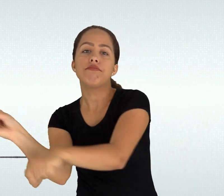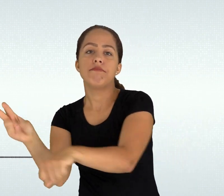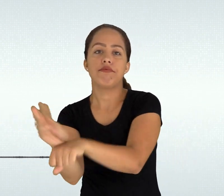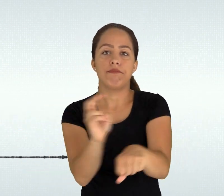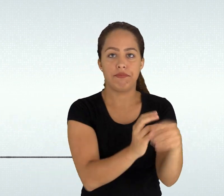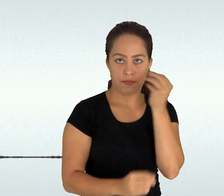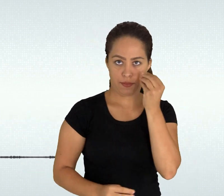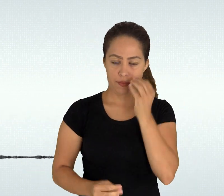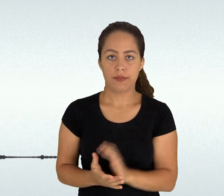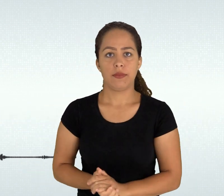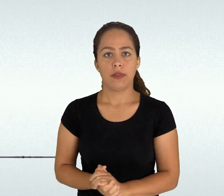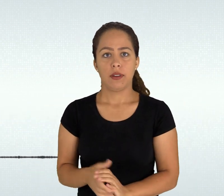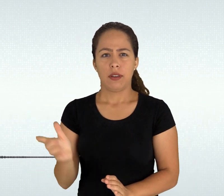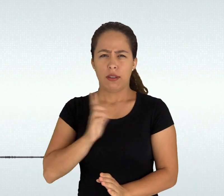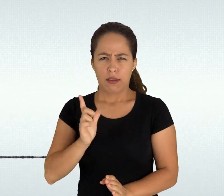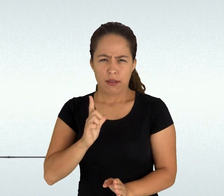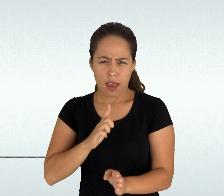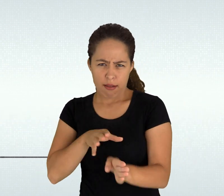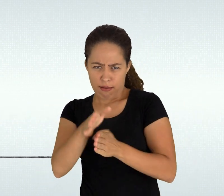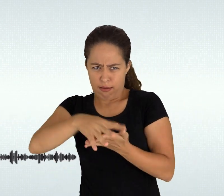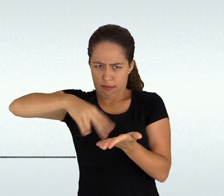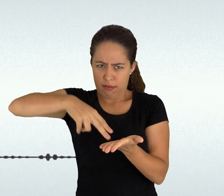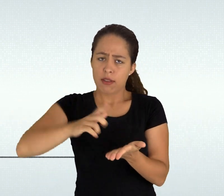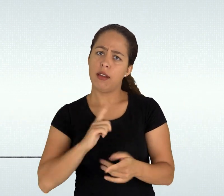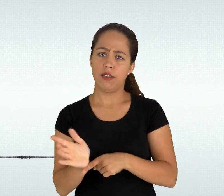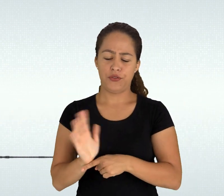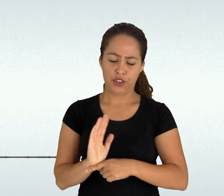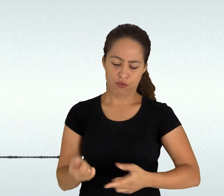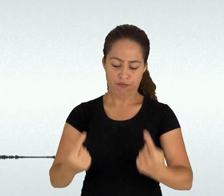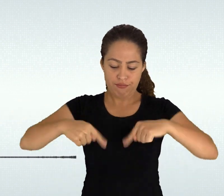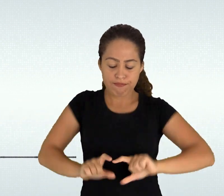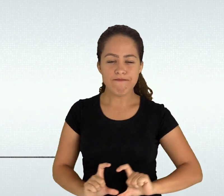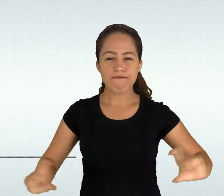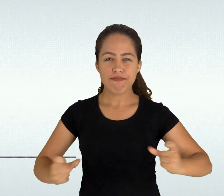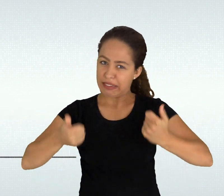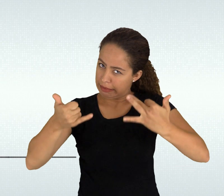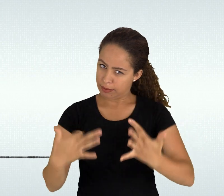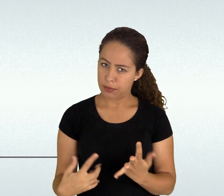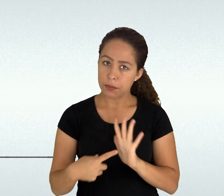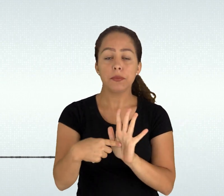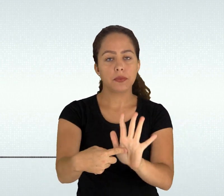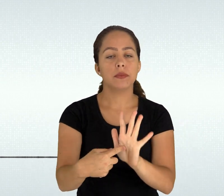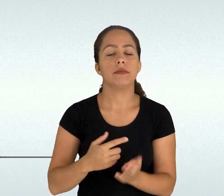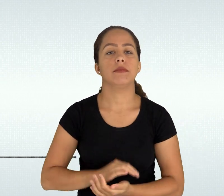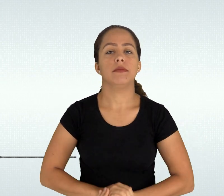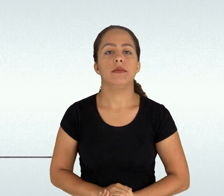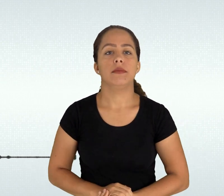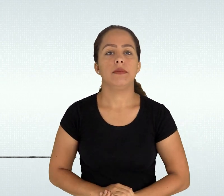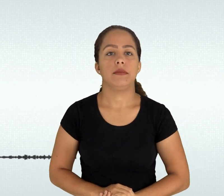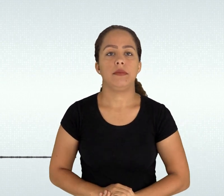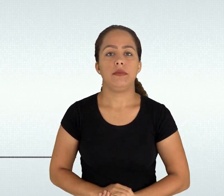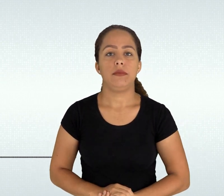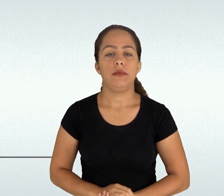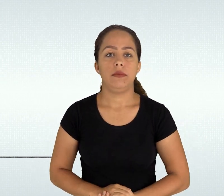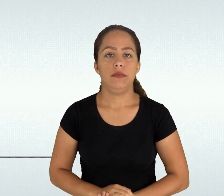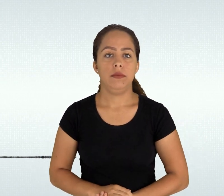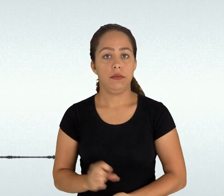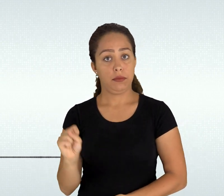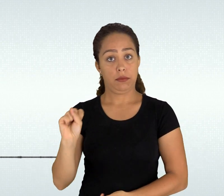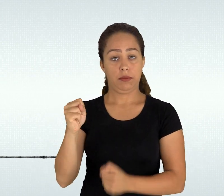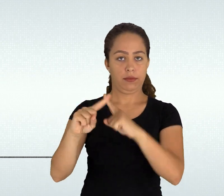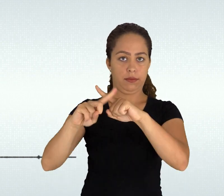qual os estudantes da rede federal de ensino obtiveram na área de ciências nota maior que os da Coreia do Sul